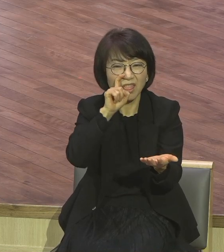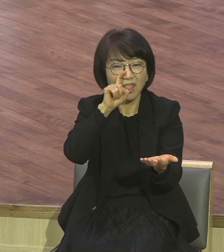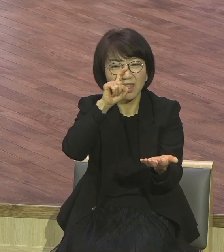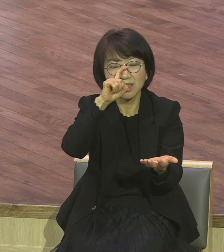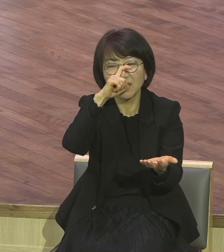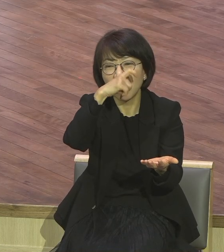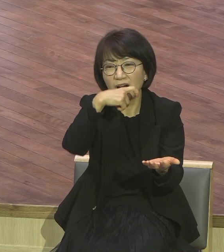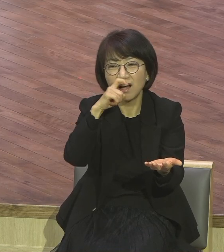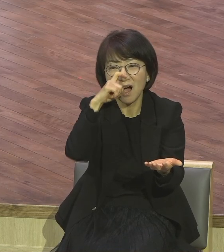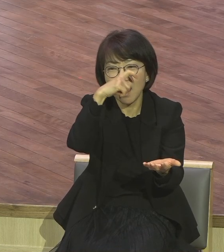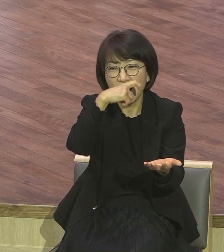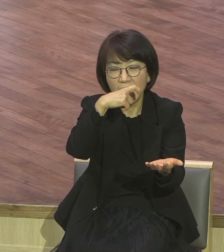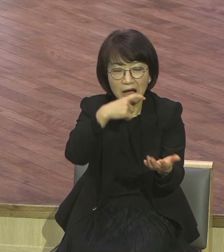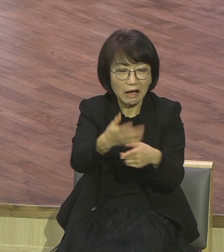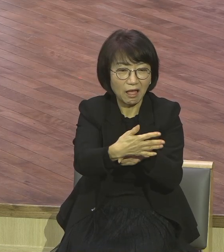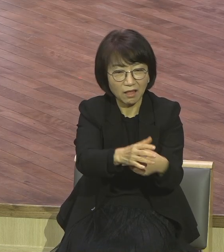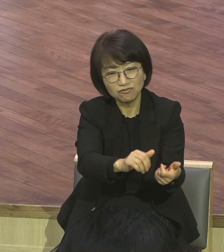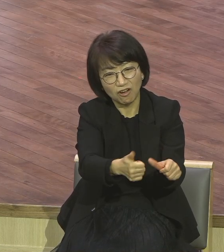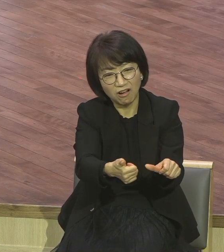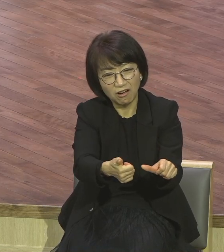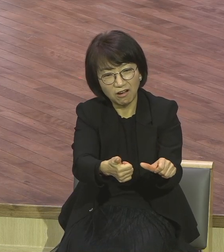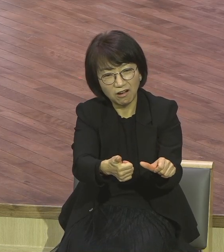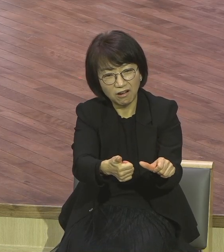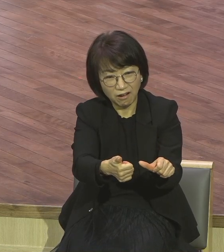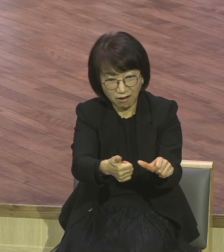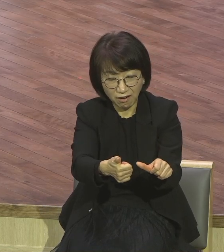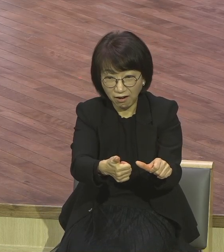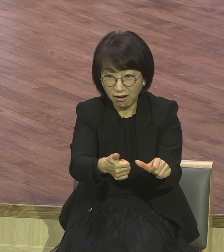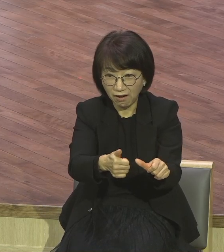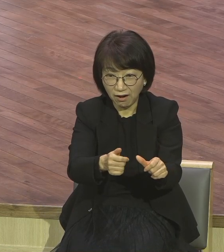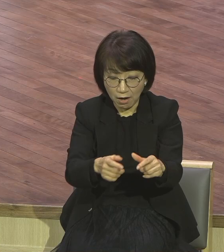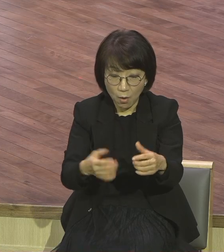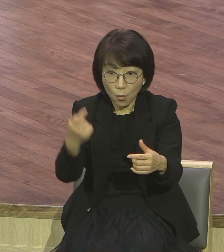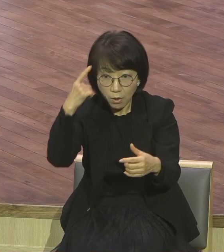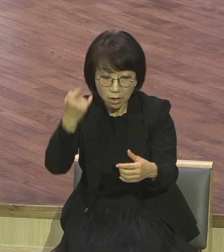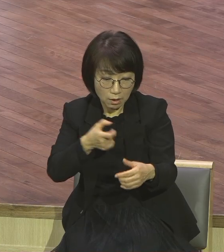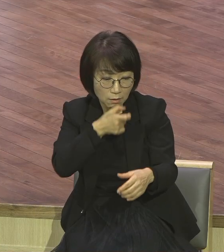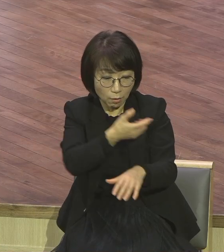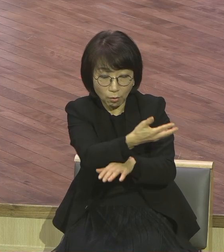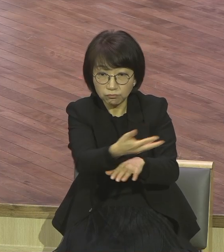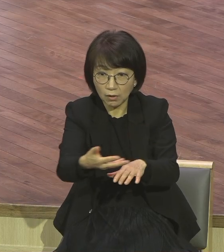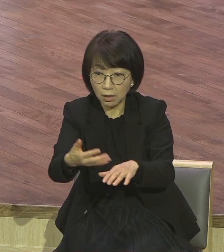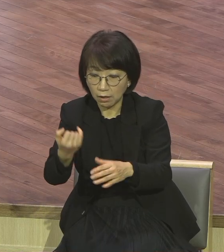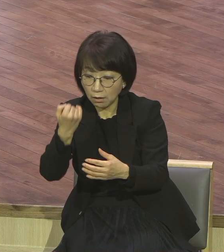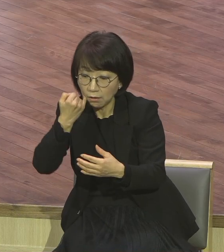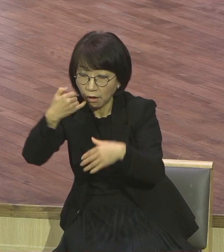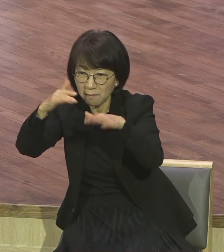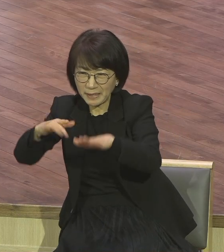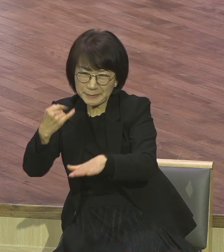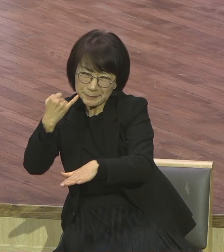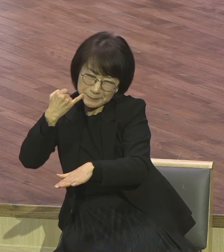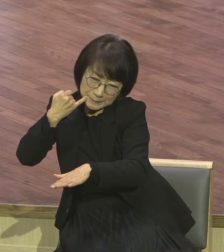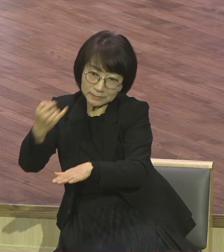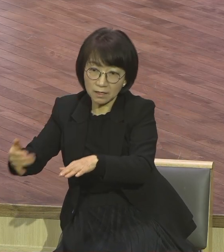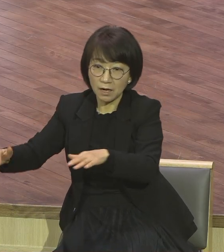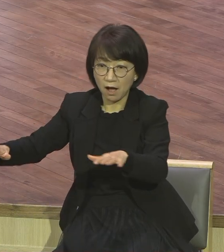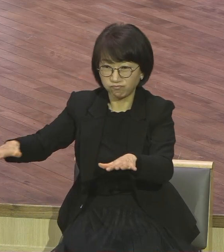오염이 되어서 고기 죽고 거기 민물이 있는 것들이 바닷물이 들어오니까 밀고 들어오니까 물이 약하니까